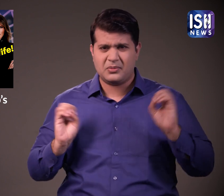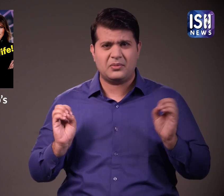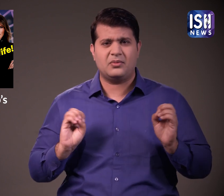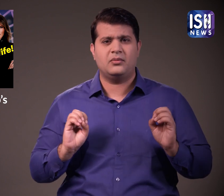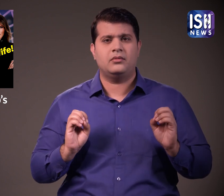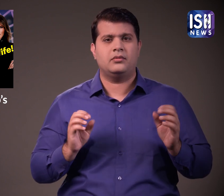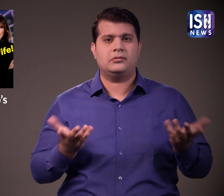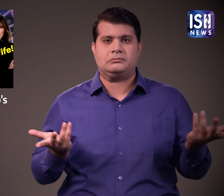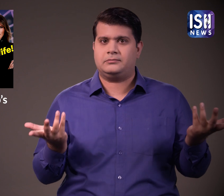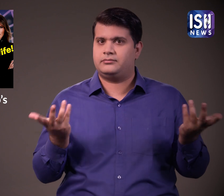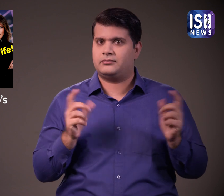कुछ भी स्पस्ट नहीं है